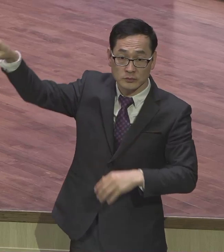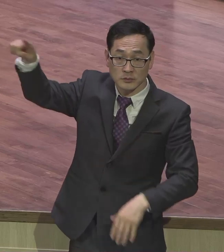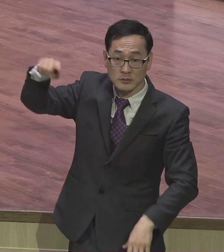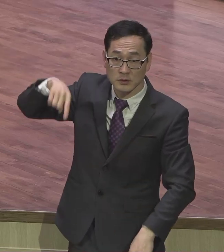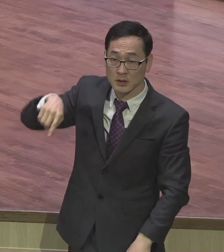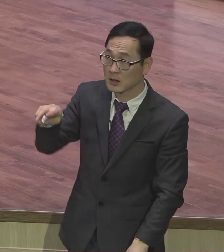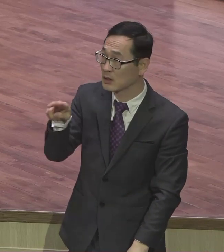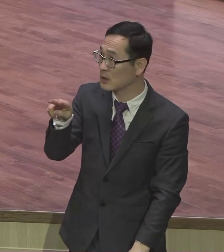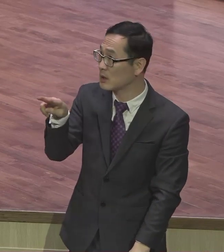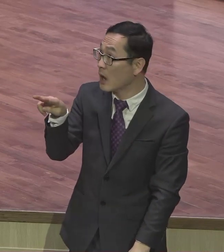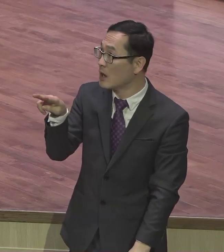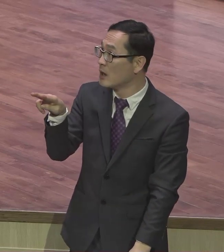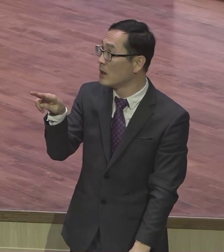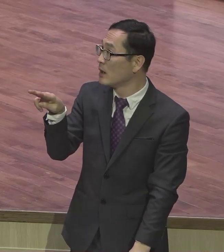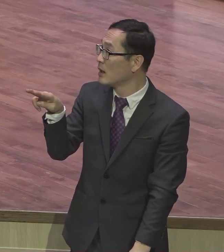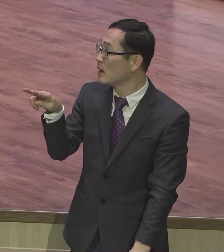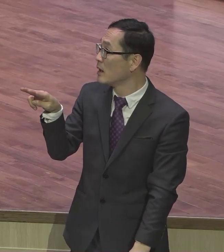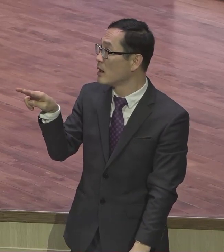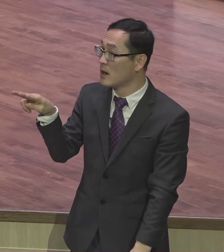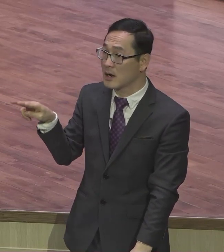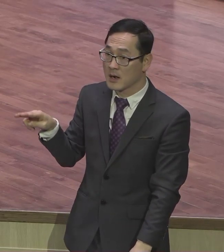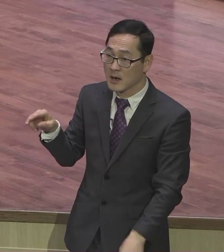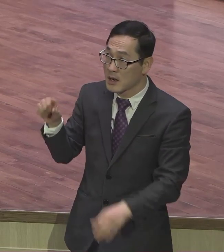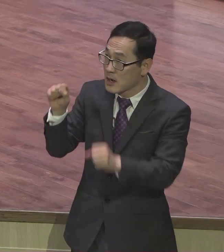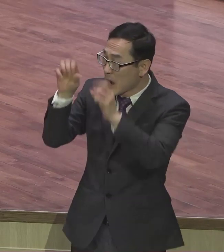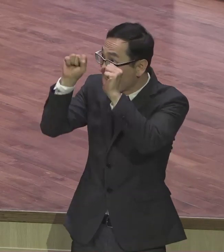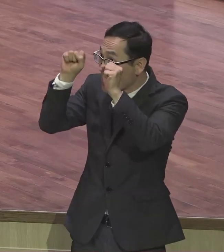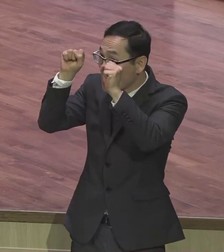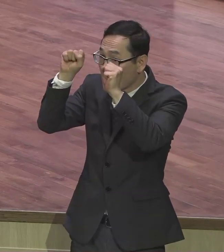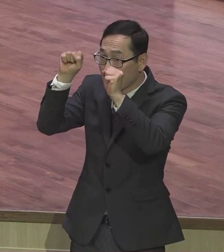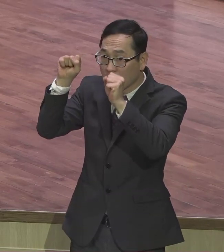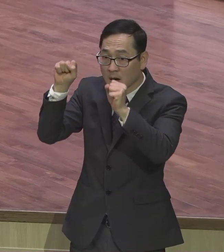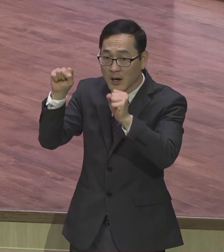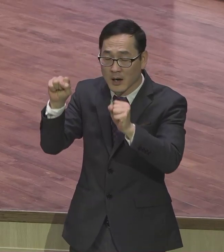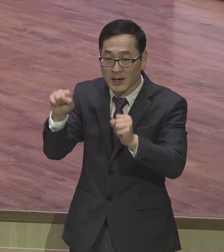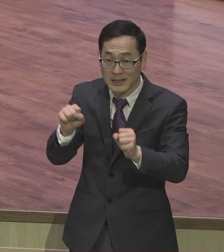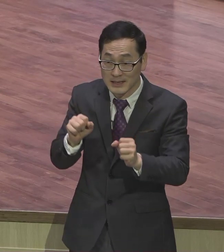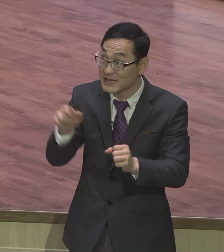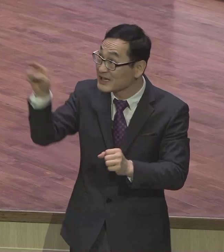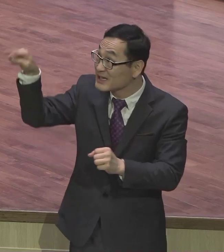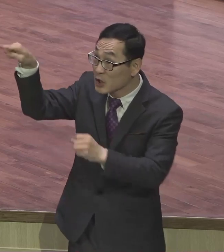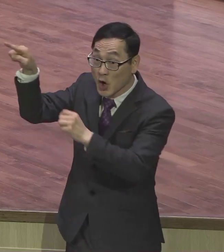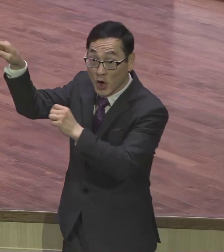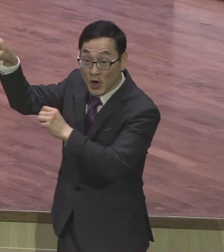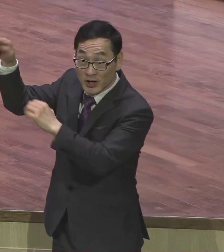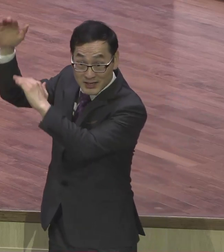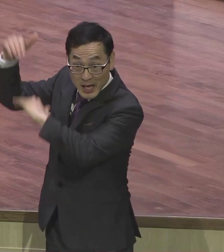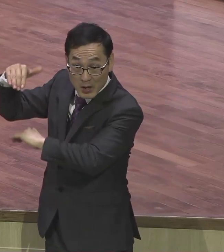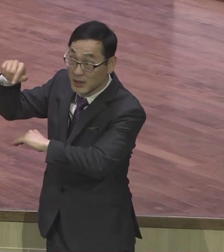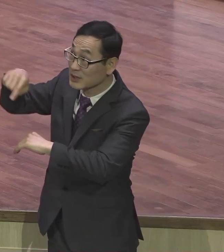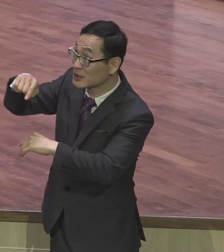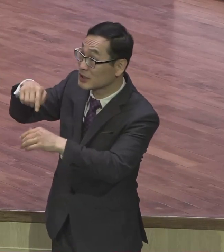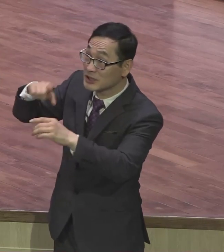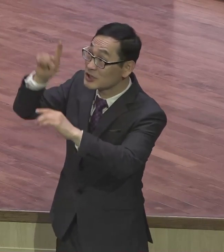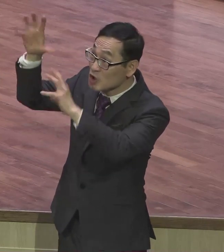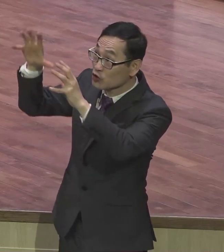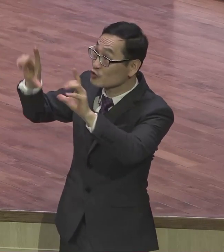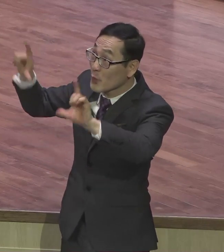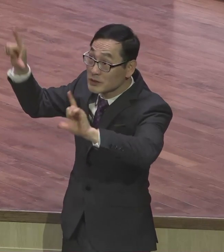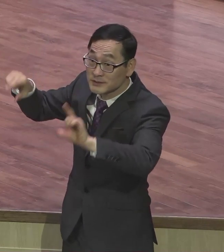그러면서 사람이 가히 이러지 못하는 말을 이 천국을 이 삼청정을 다녀왔는데